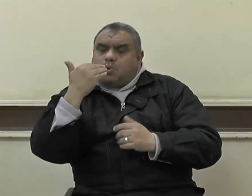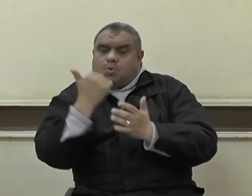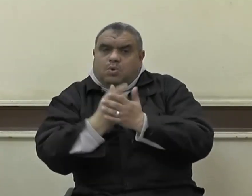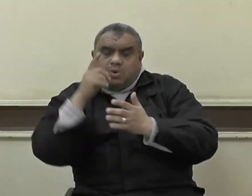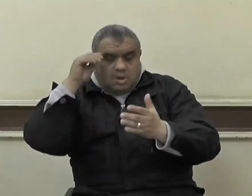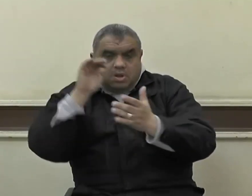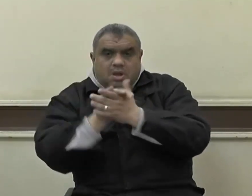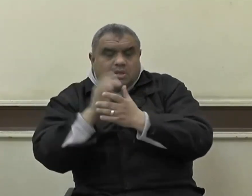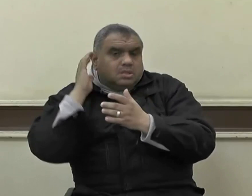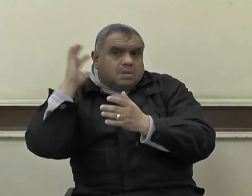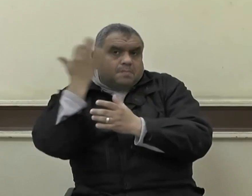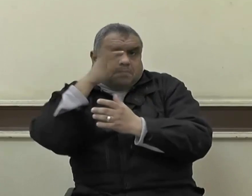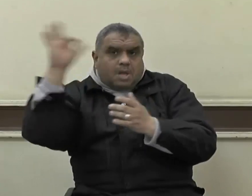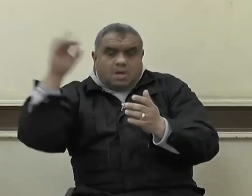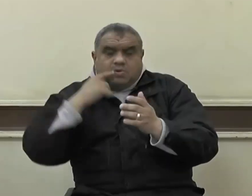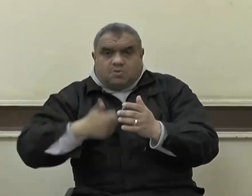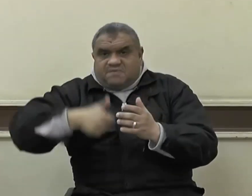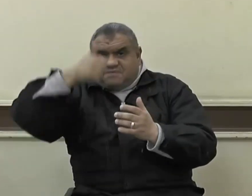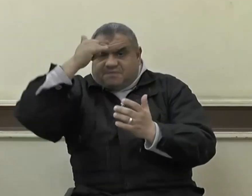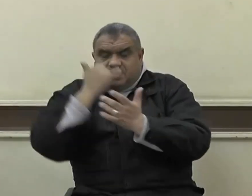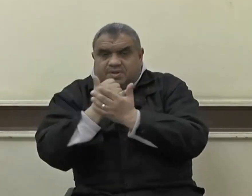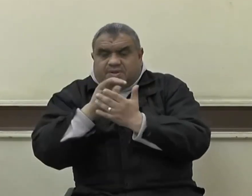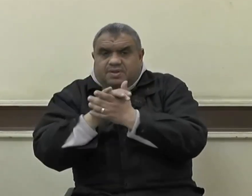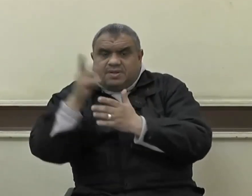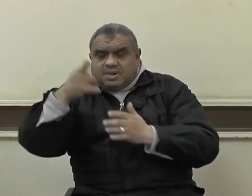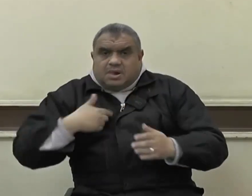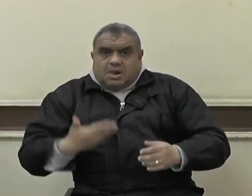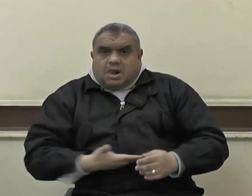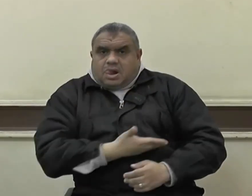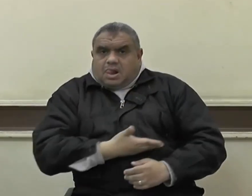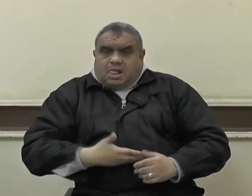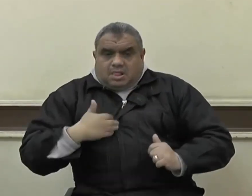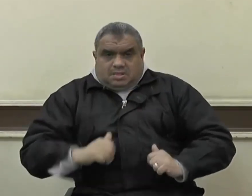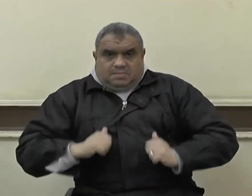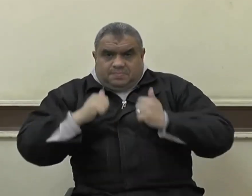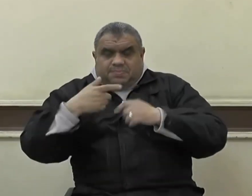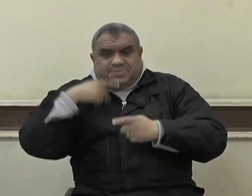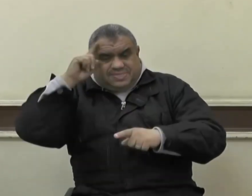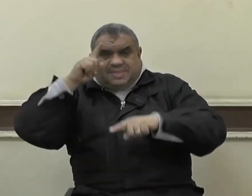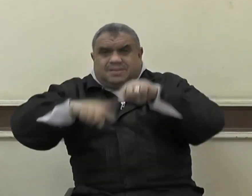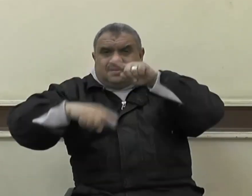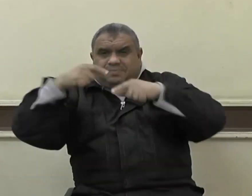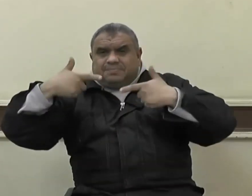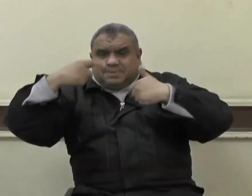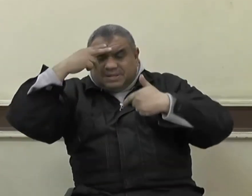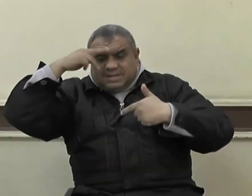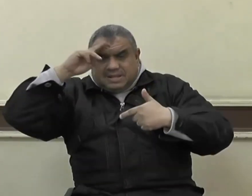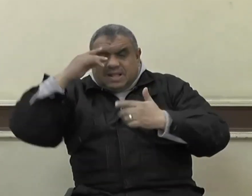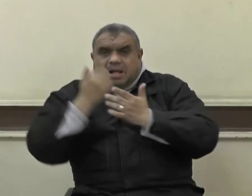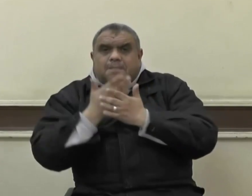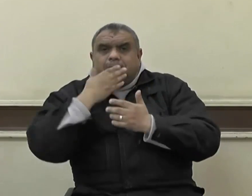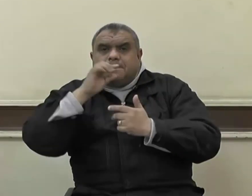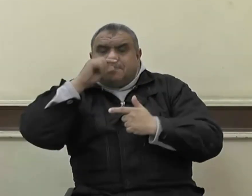لما به من عرج فلما كان يوم أحد قال لبنيه أخرجوني